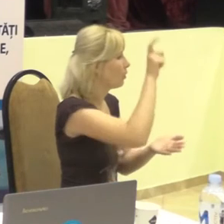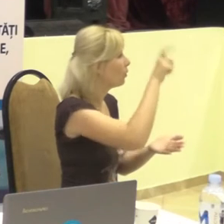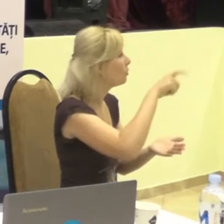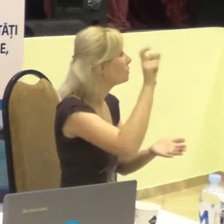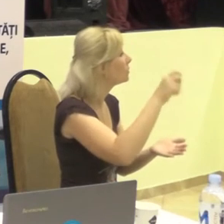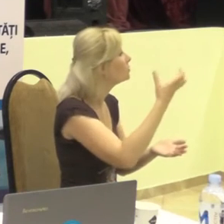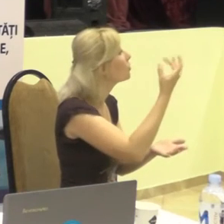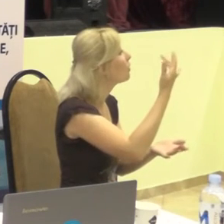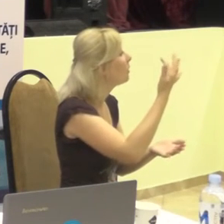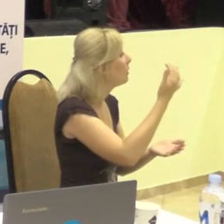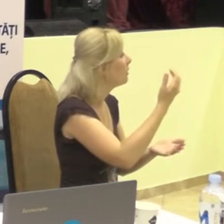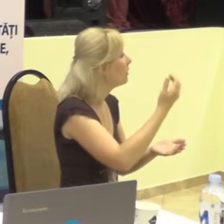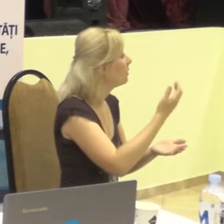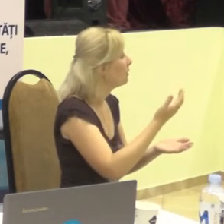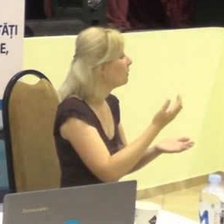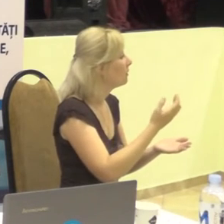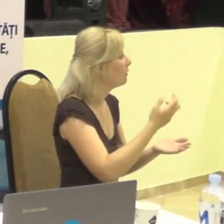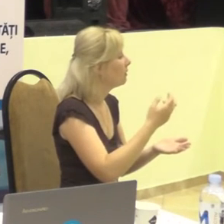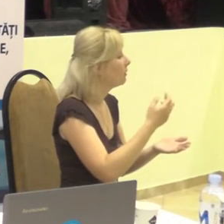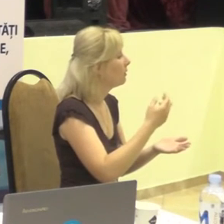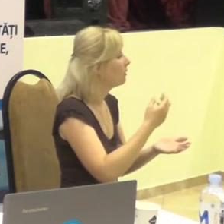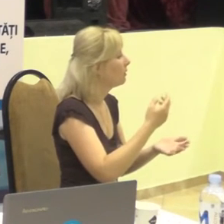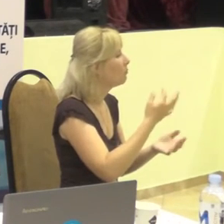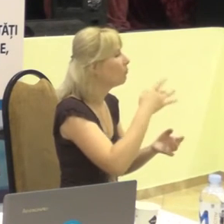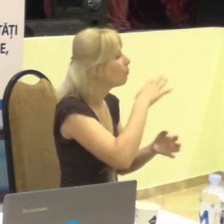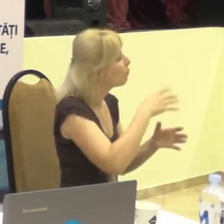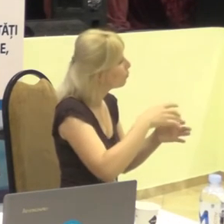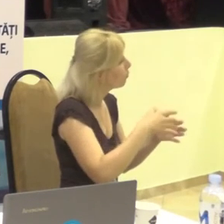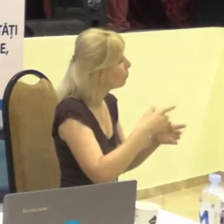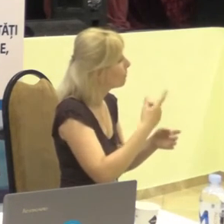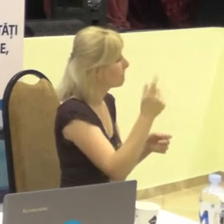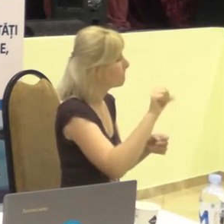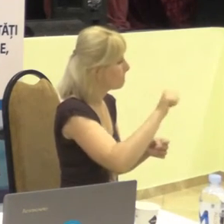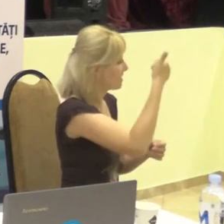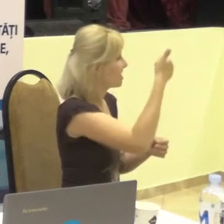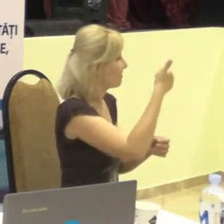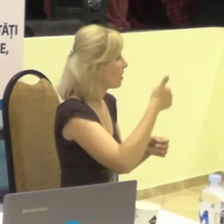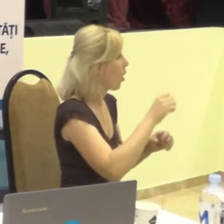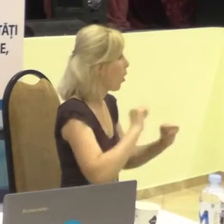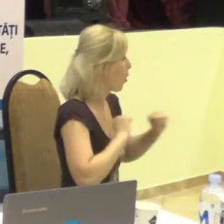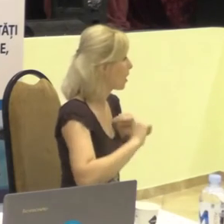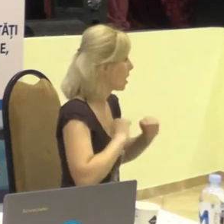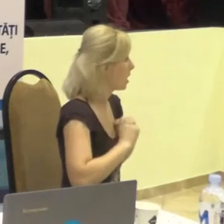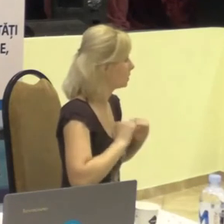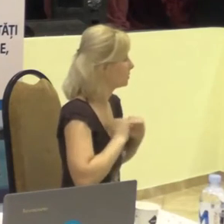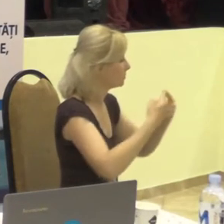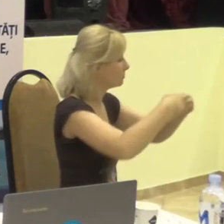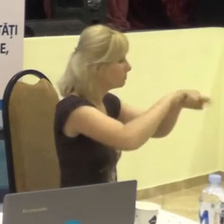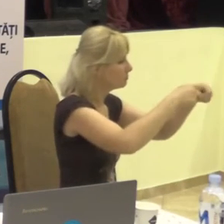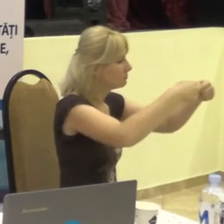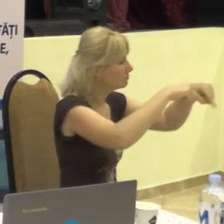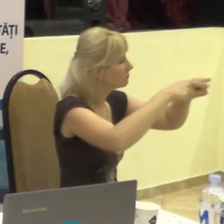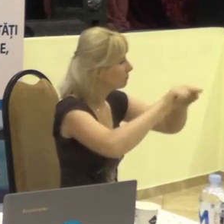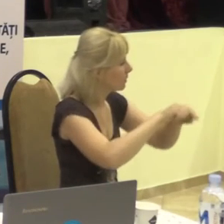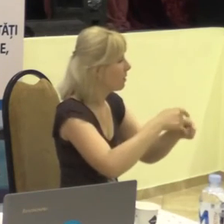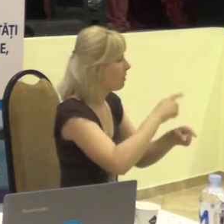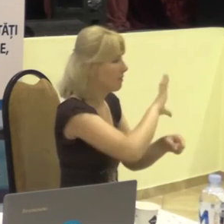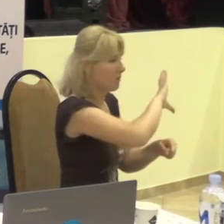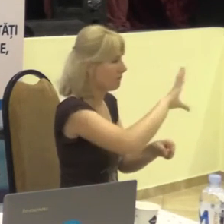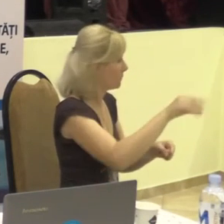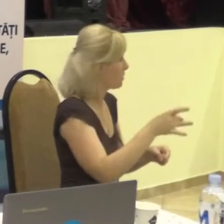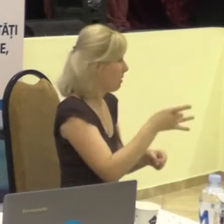mai multe organizații primare în toate raioanele